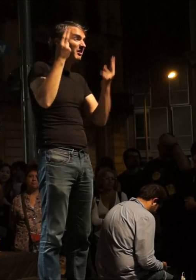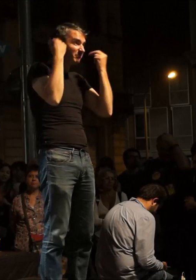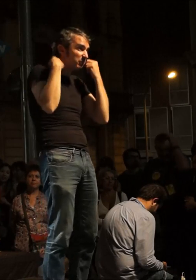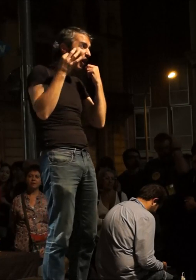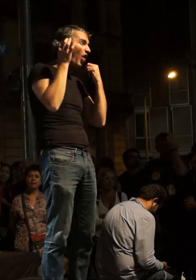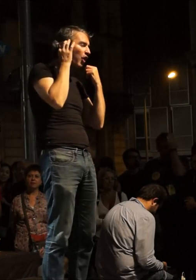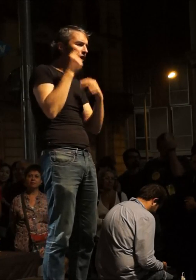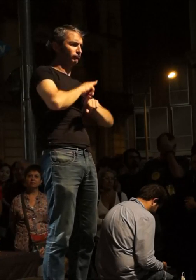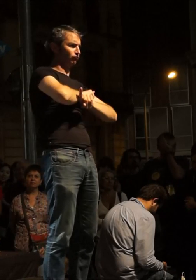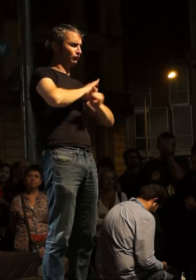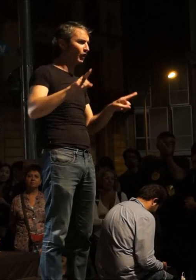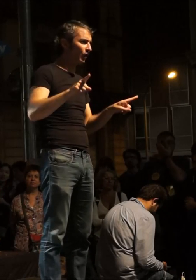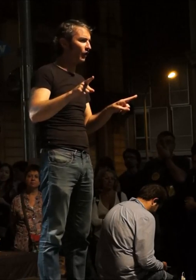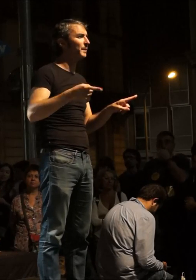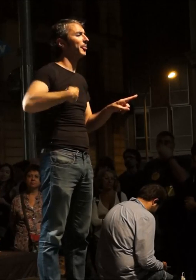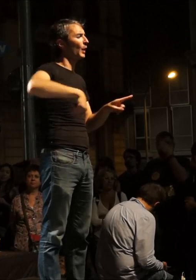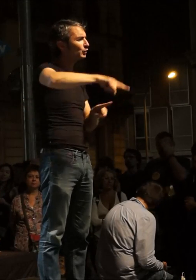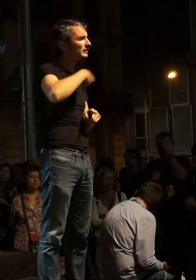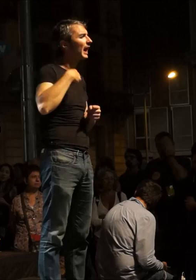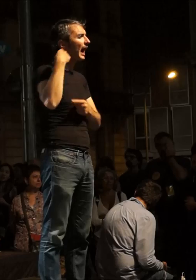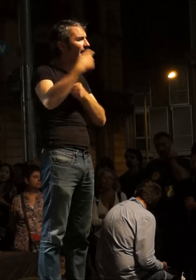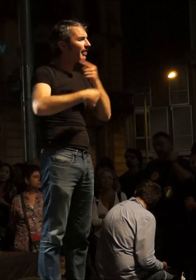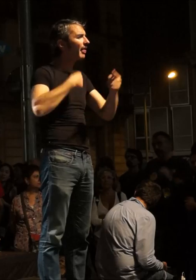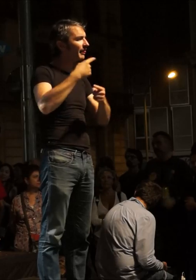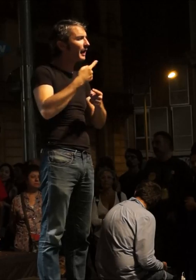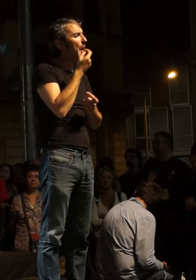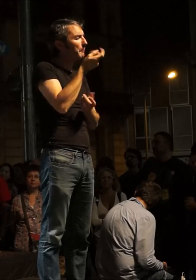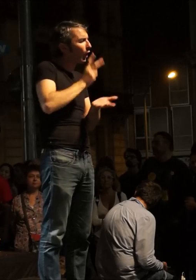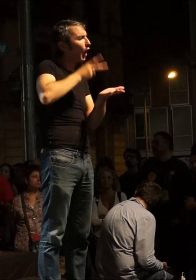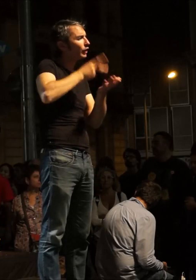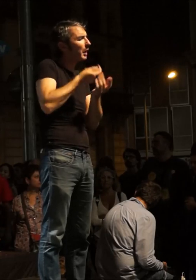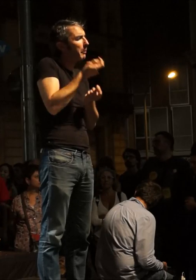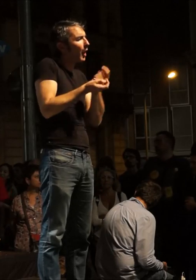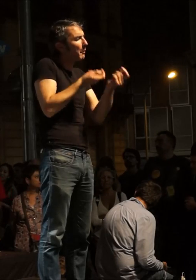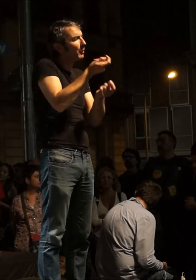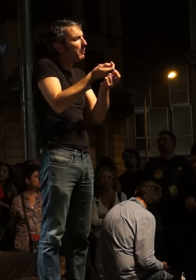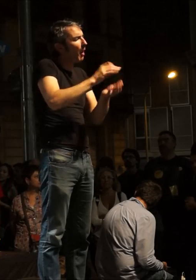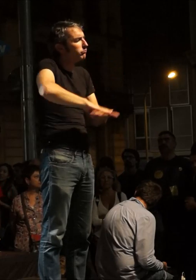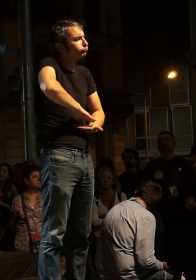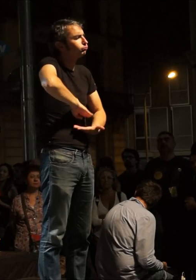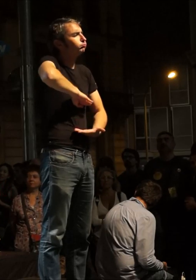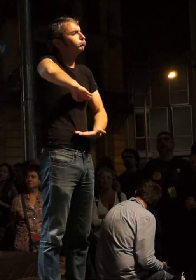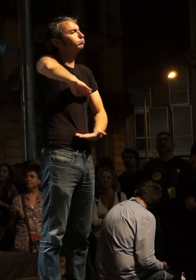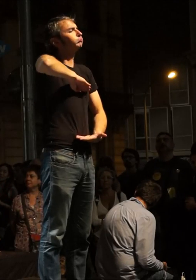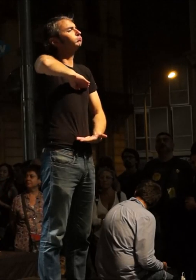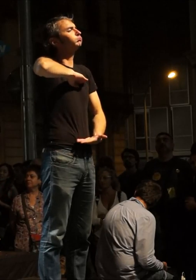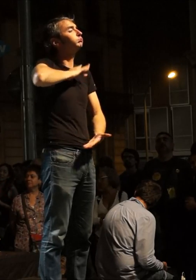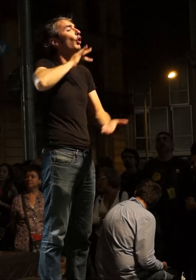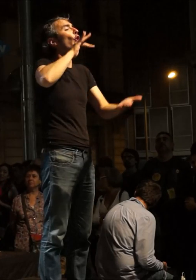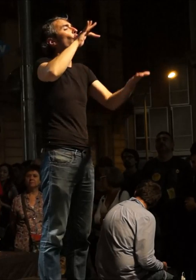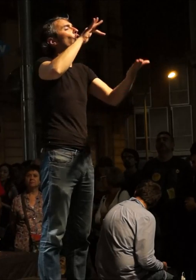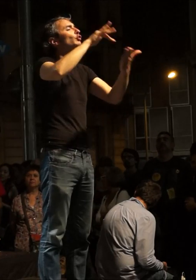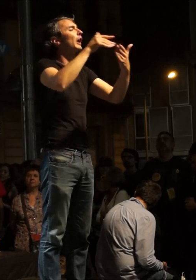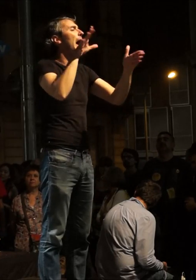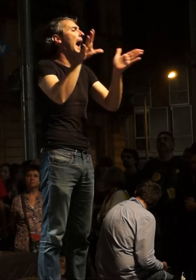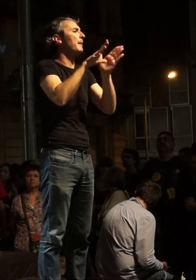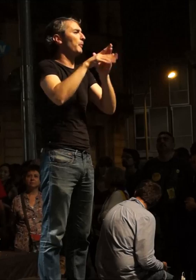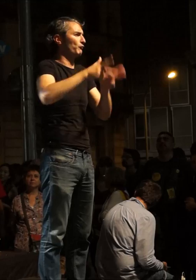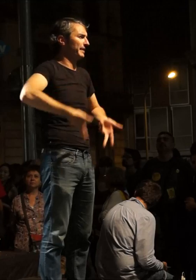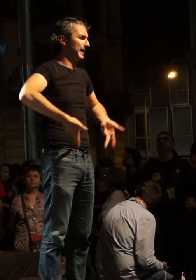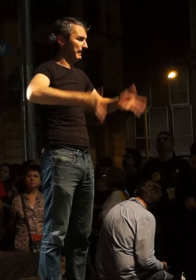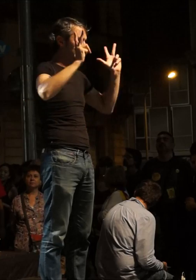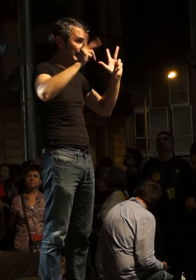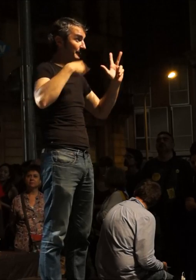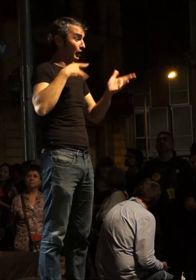indignes és el que cada dia gota a gota, passet a passet ens acosta a la llibertat en definitiva,